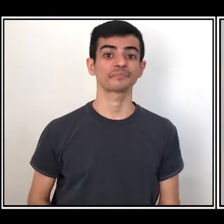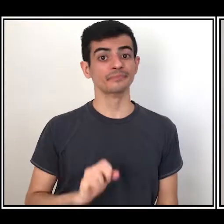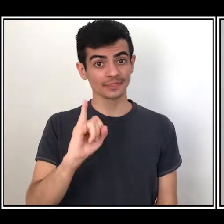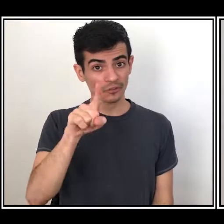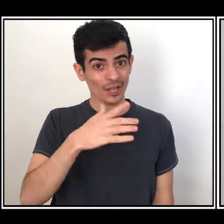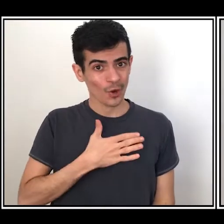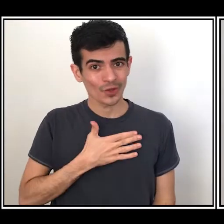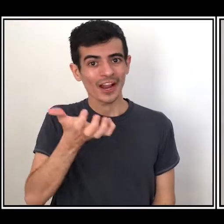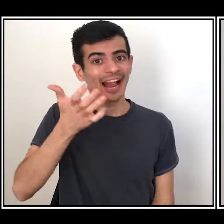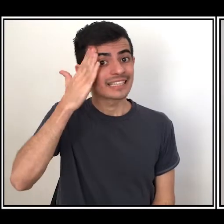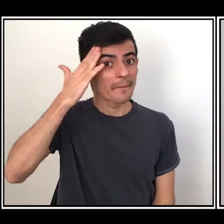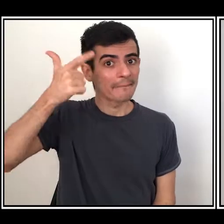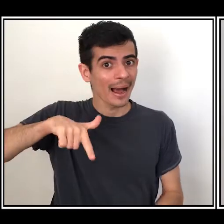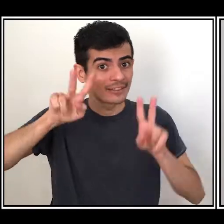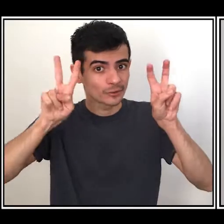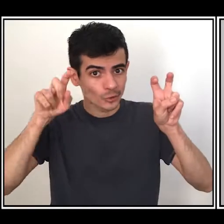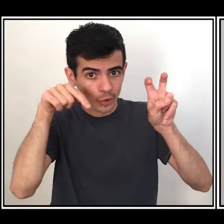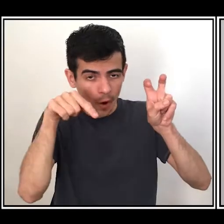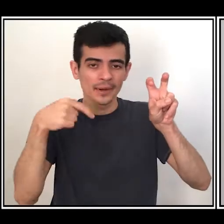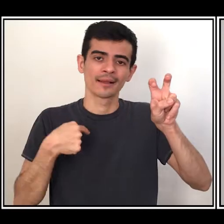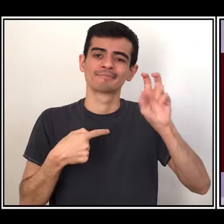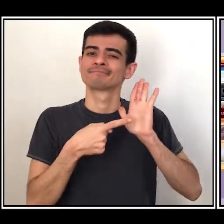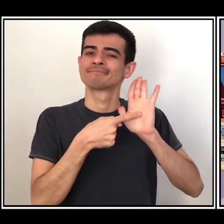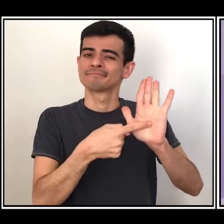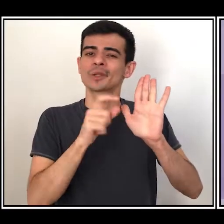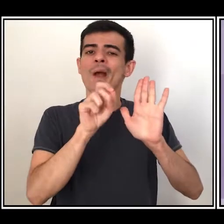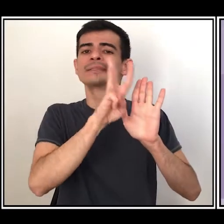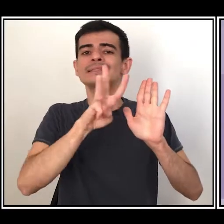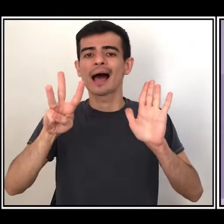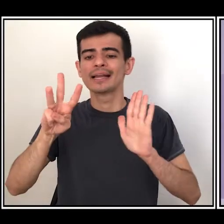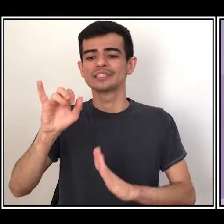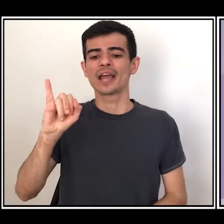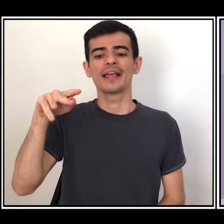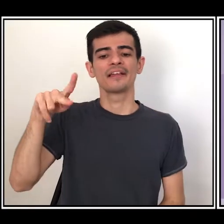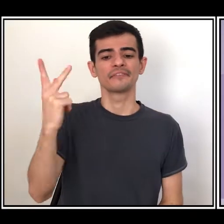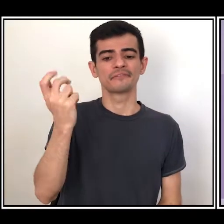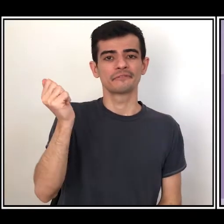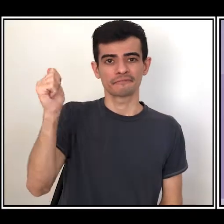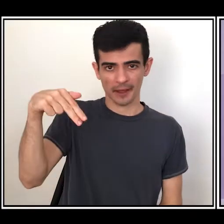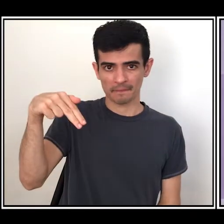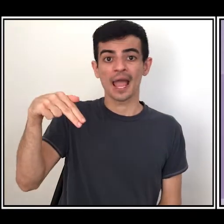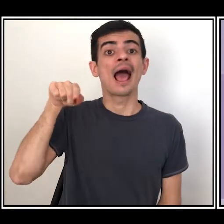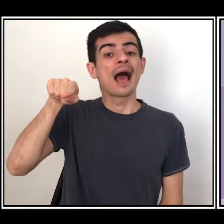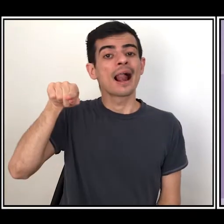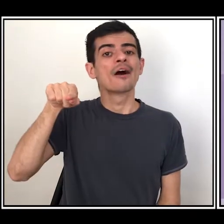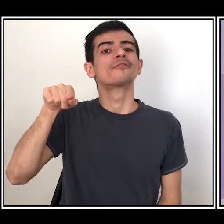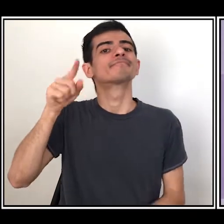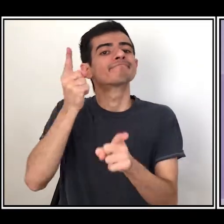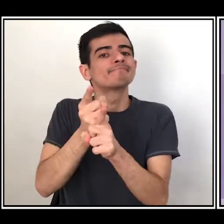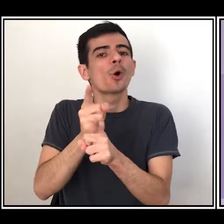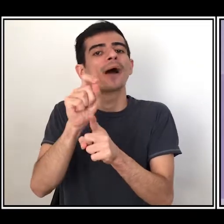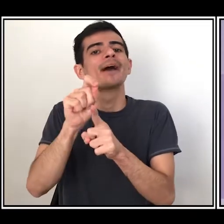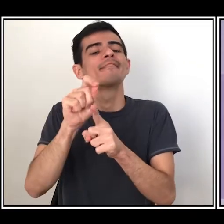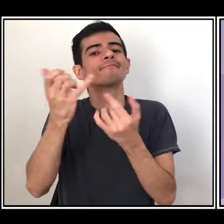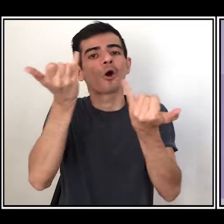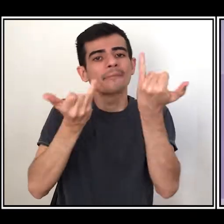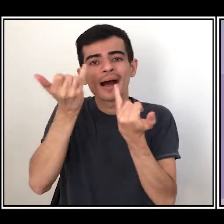sobre o assunto, eu indico o site do IPHAN. Lá vocês vão encontrar informações sobre o Programa Nacional de